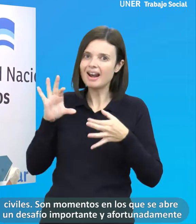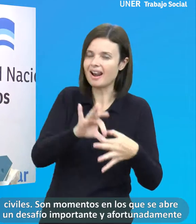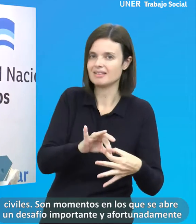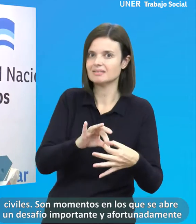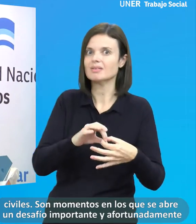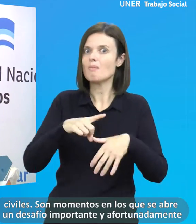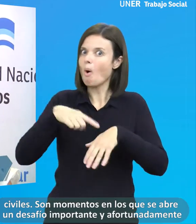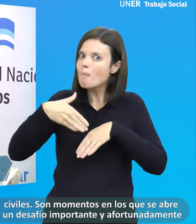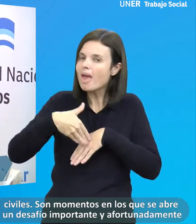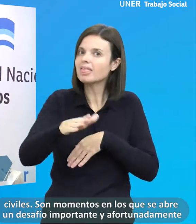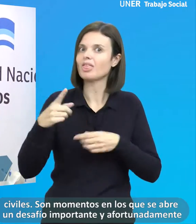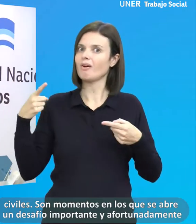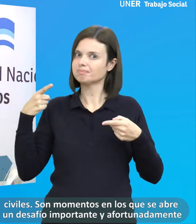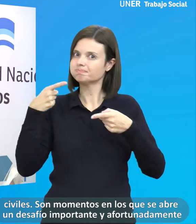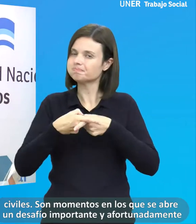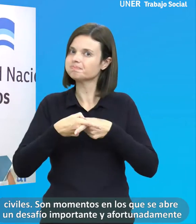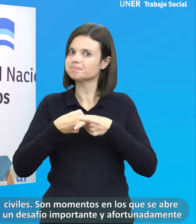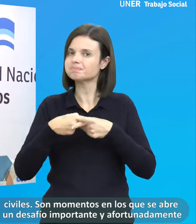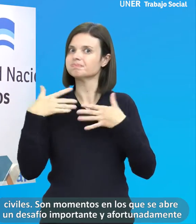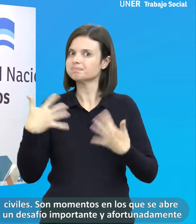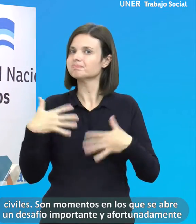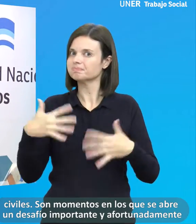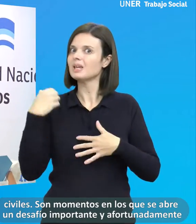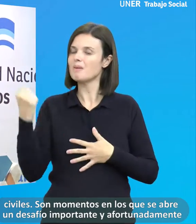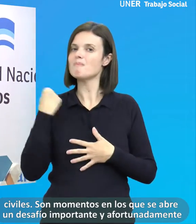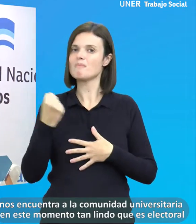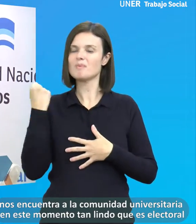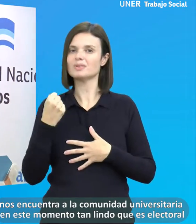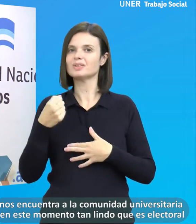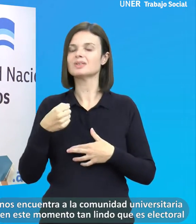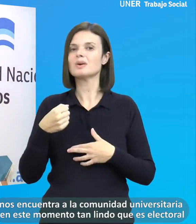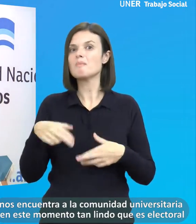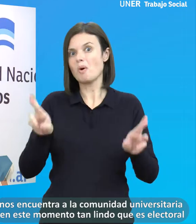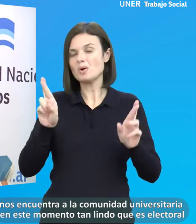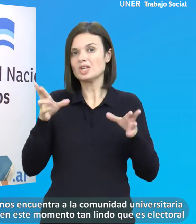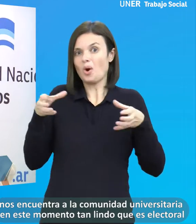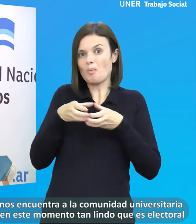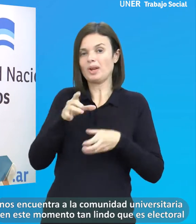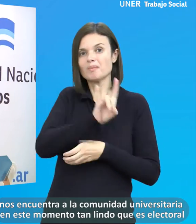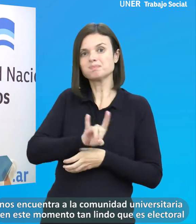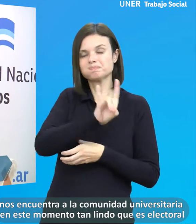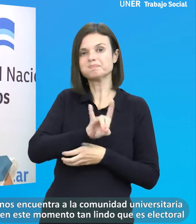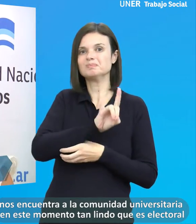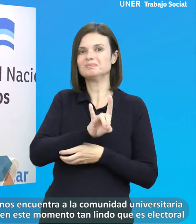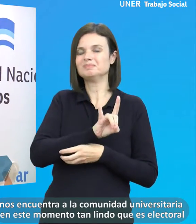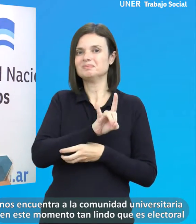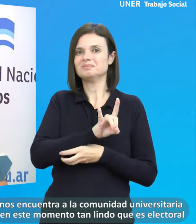se abre un desafío importante y afortunadamente nos encuentra la comunidad universitaria